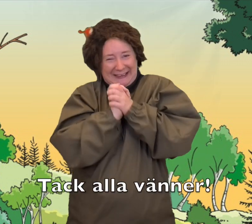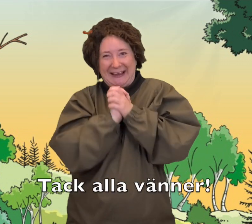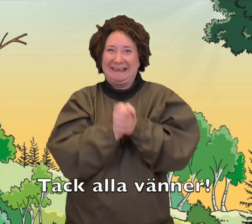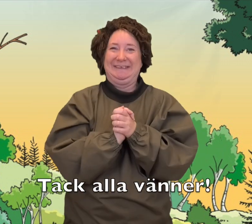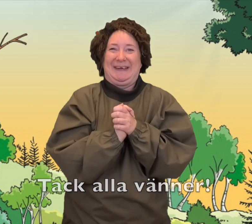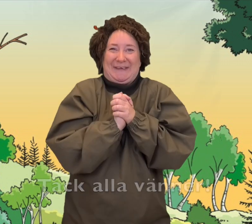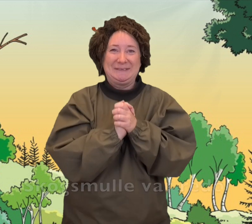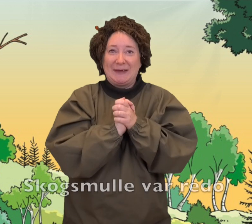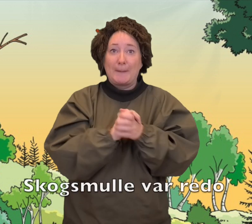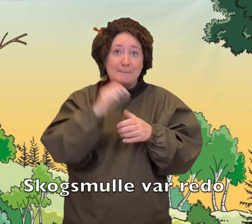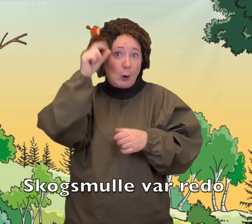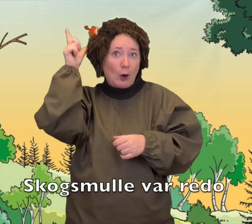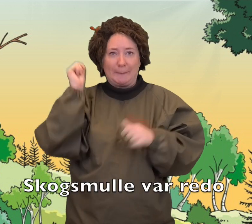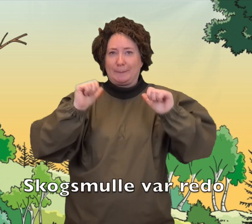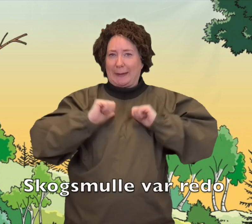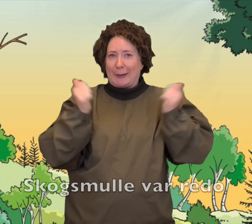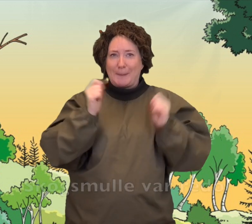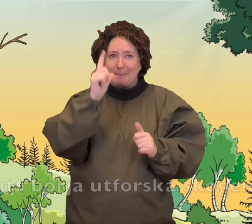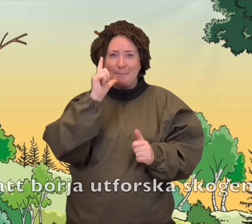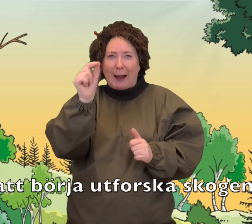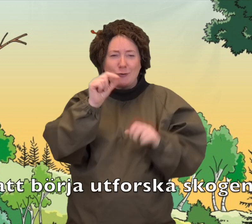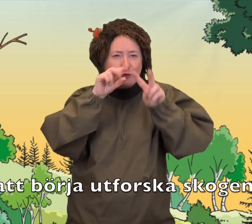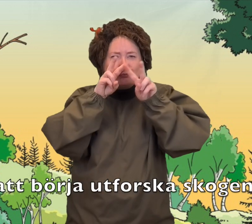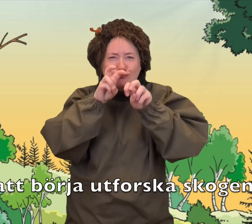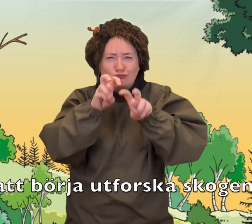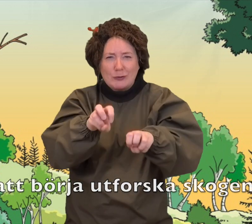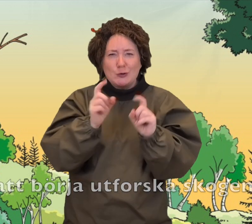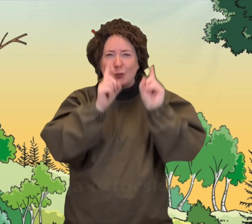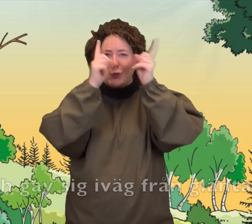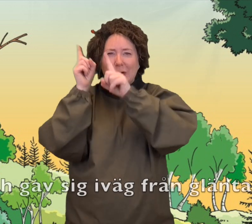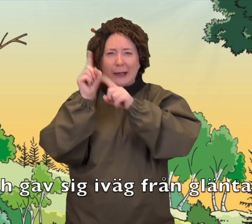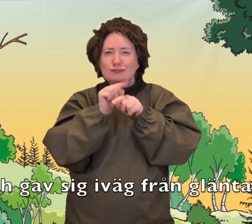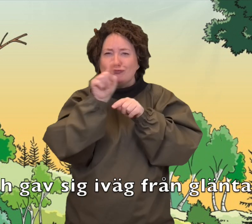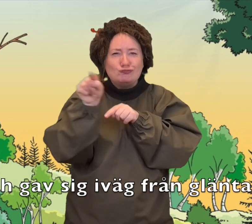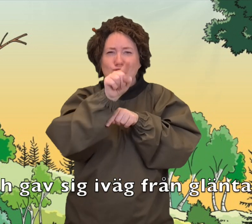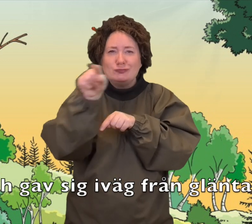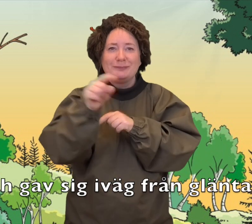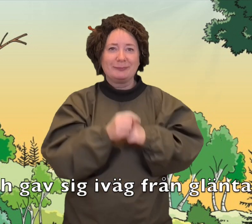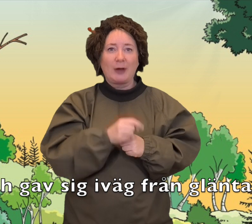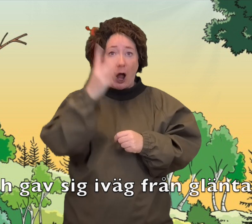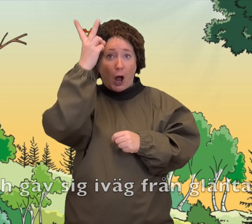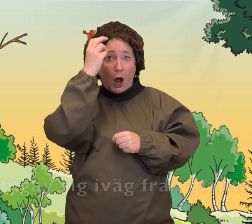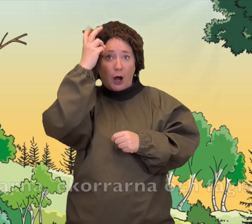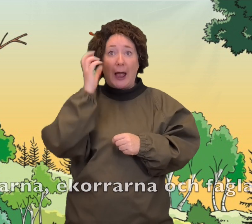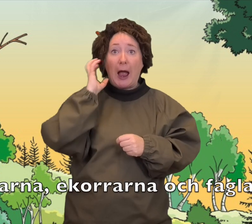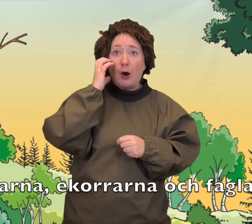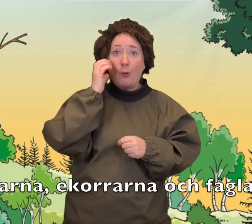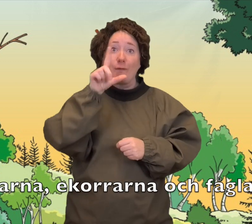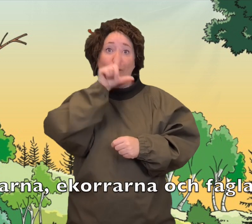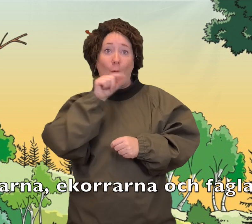vänner! Skogsmulle var redo att börja utforska skogen och gav sig iväg från gläntan. Hararna, äckorarna